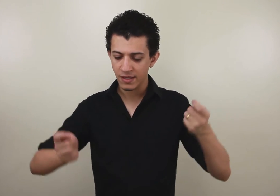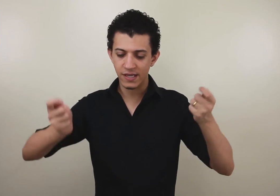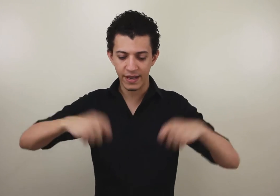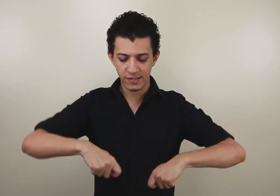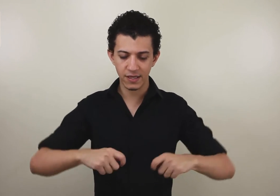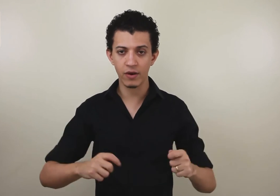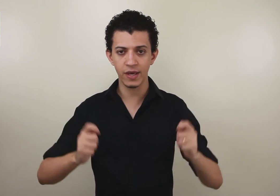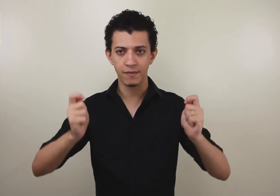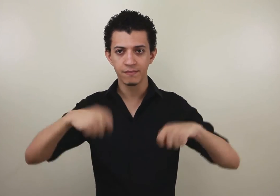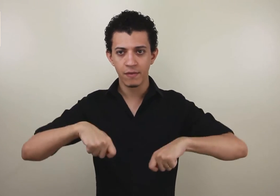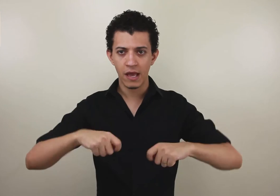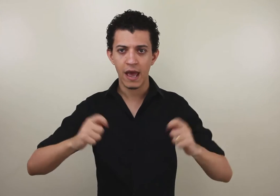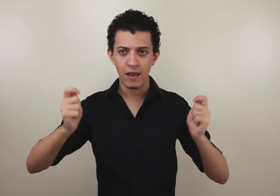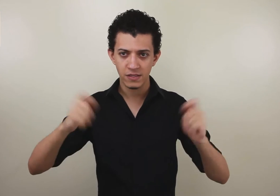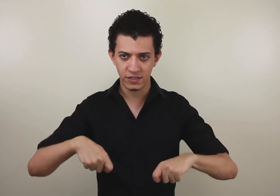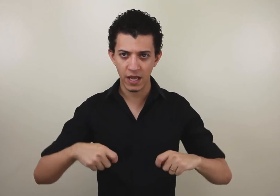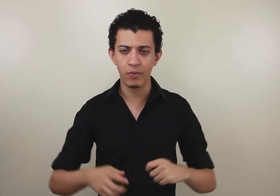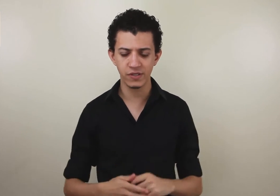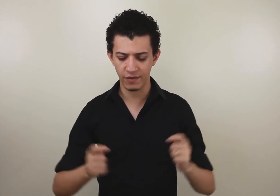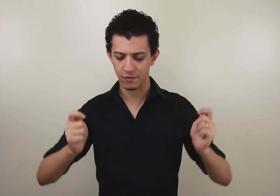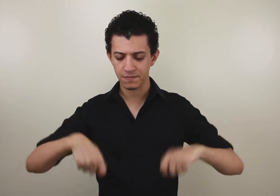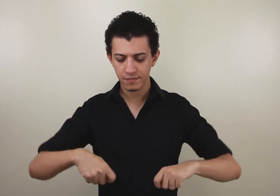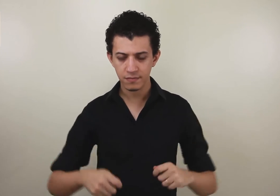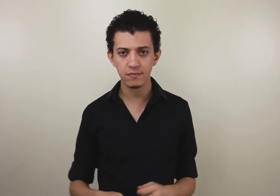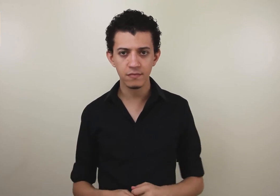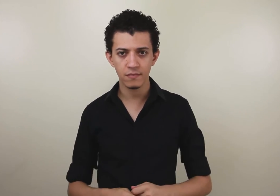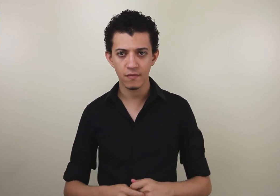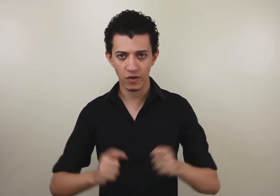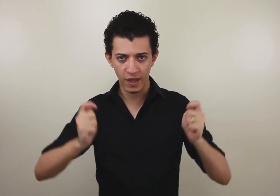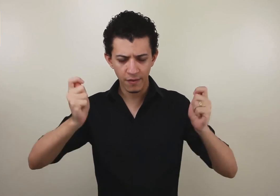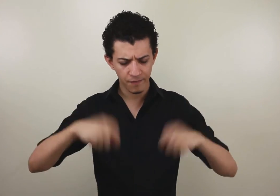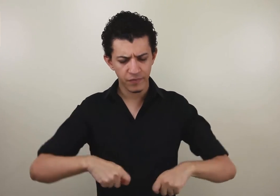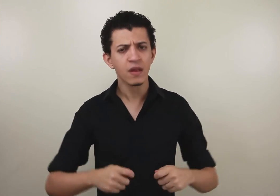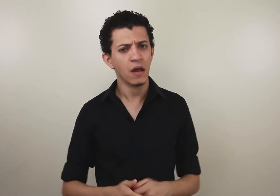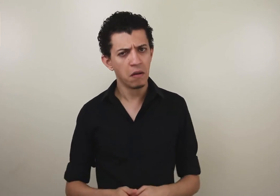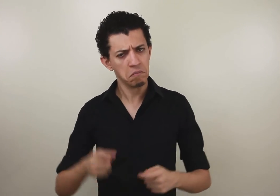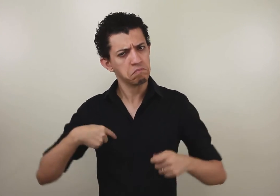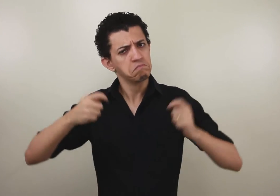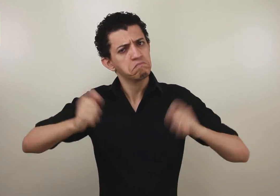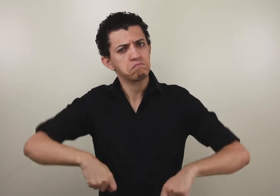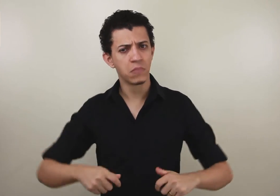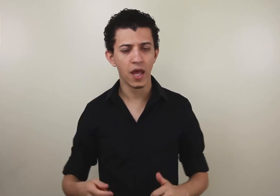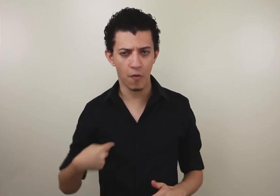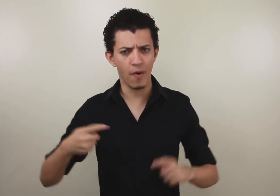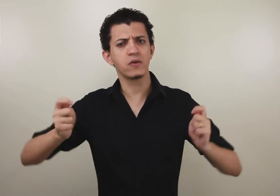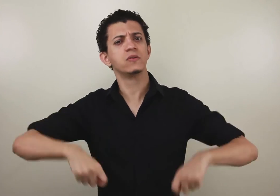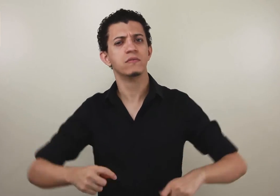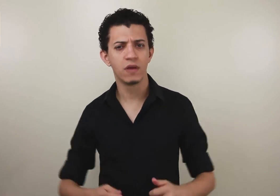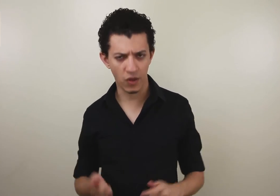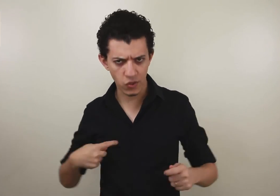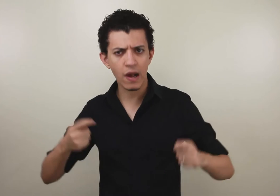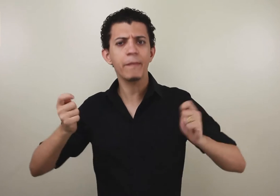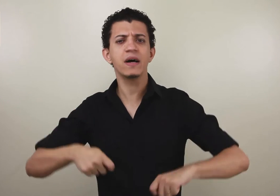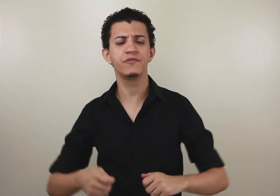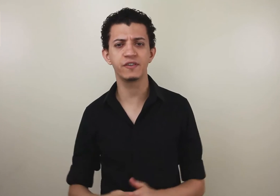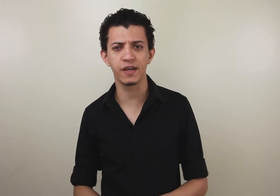Seria esse sinal aqui. Ser possível. Ok? Eu posso. Eu sou capaz de fazer.